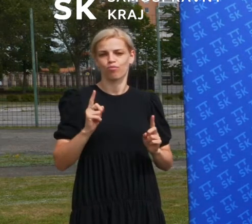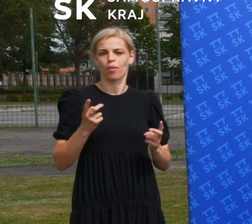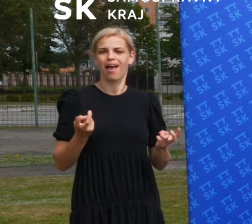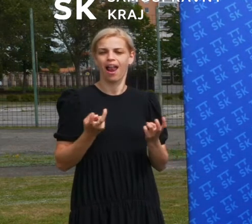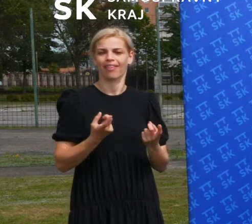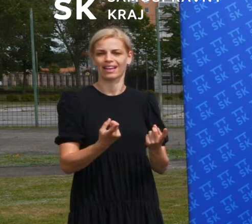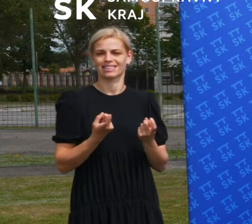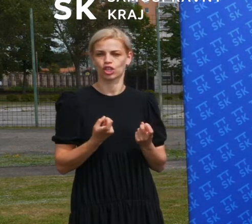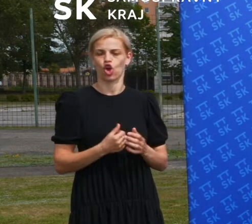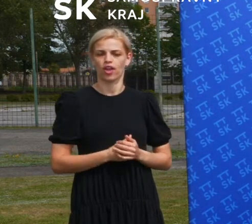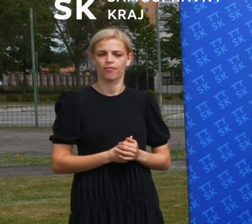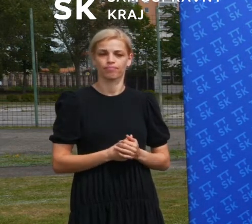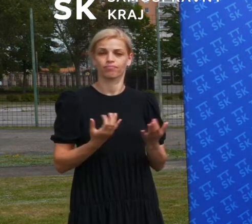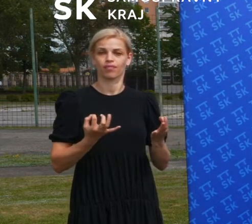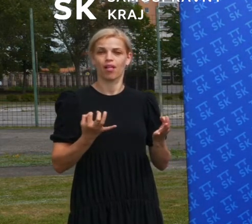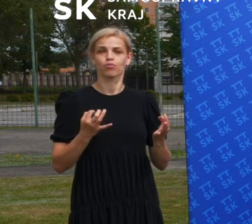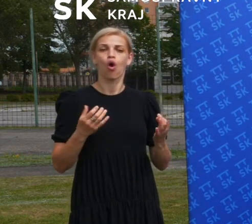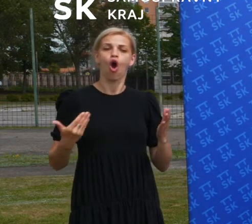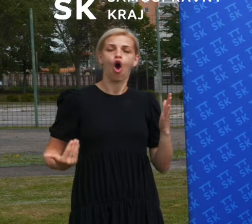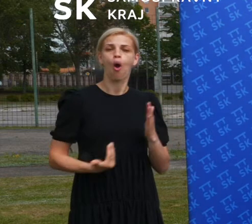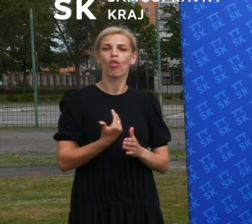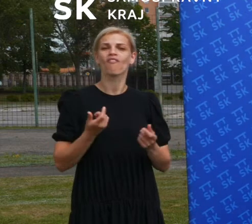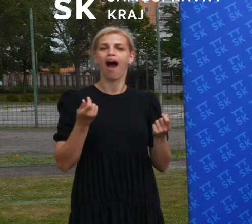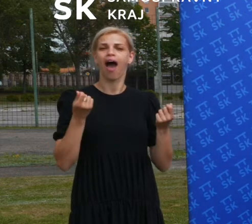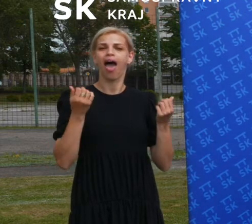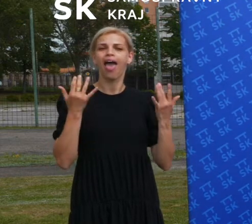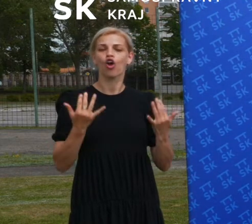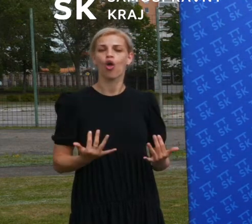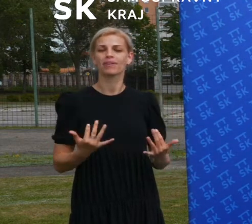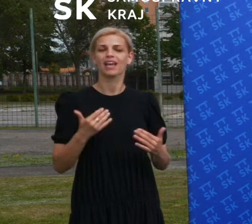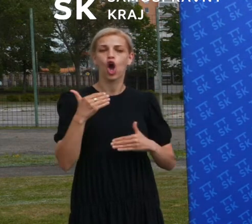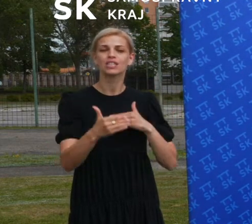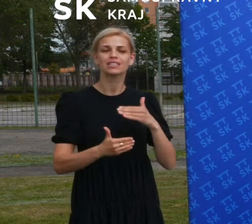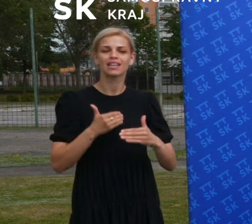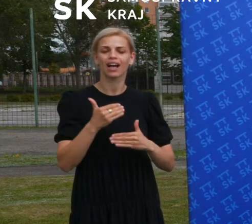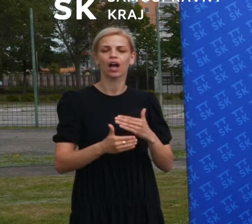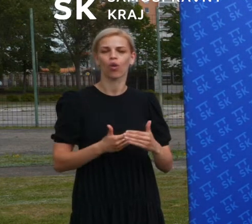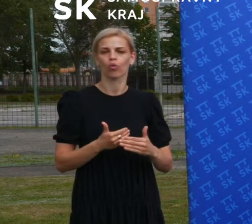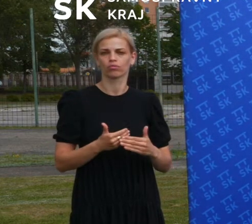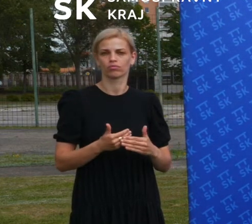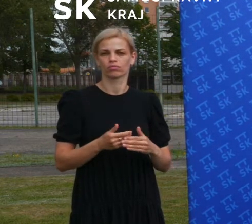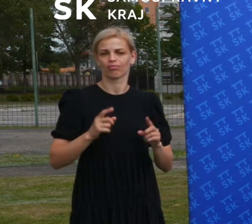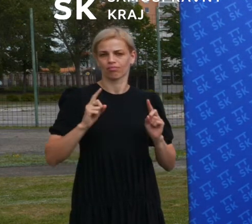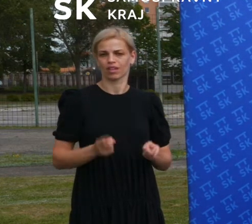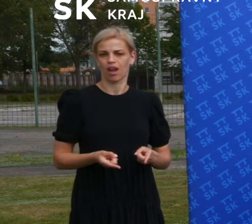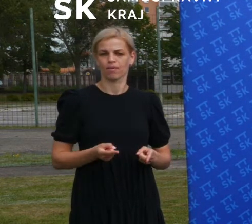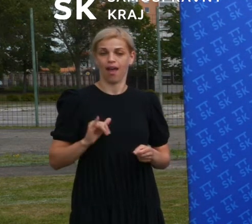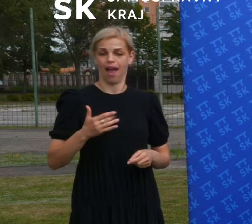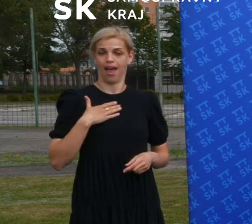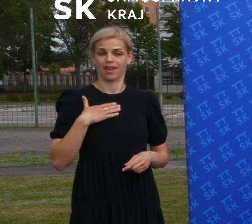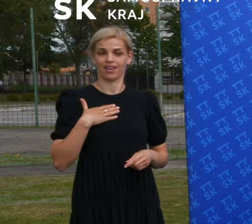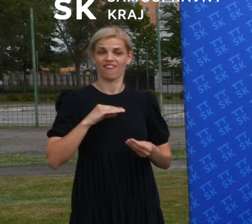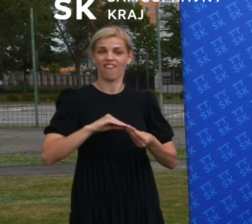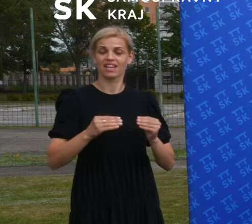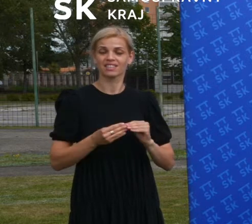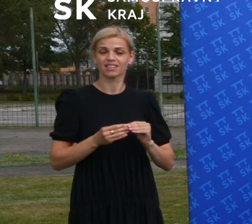debata o obnovení ekonomického cyklu má dôraz aj na to, aby sme zrealizovali možno veci, ktoré spali,